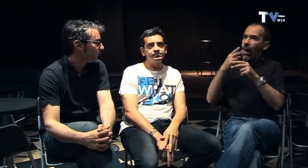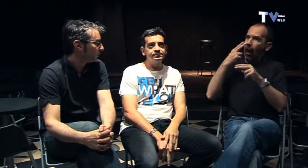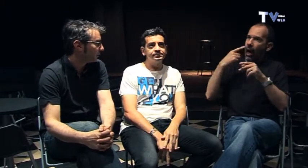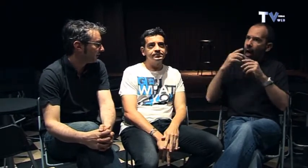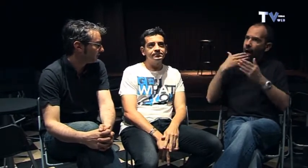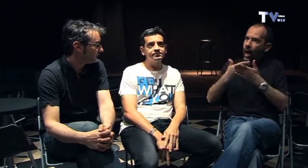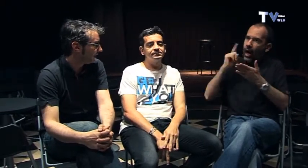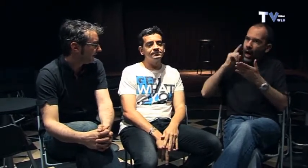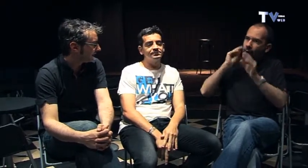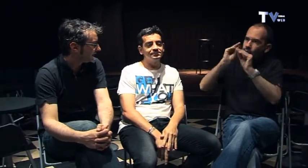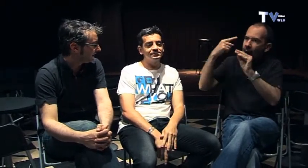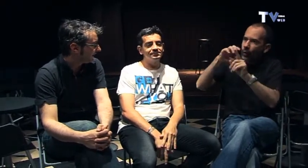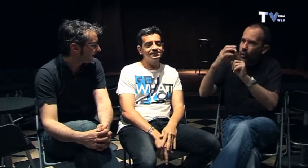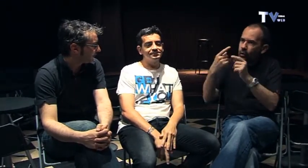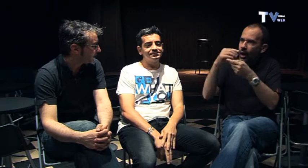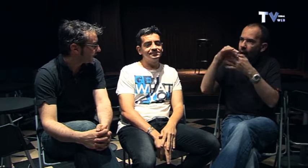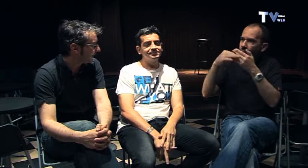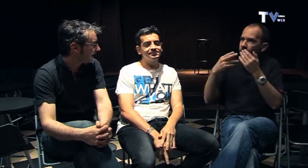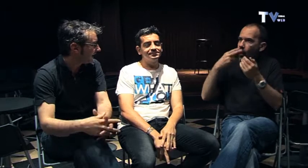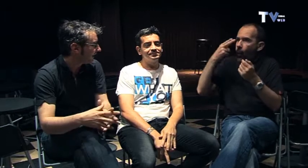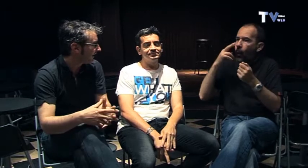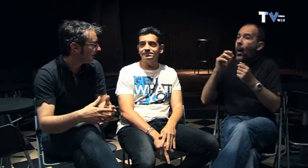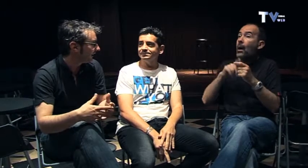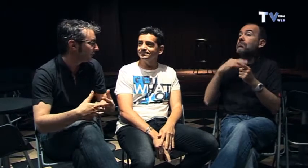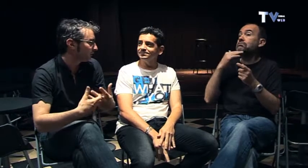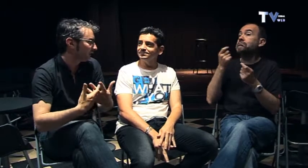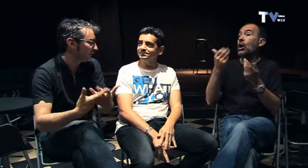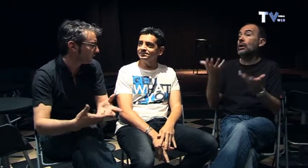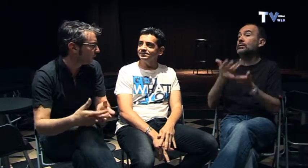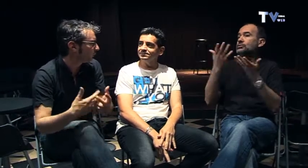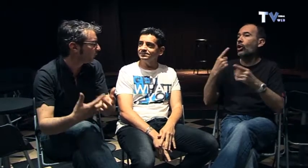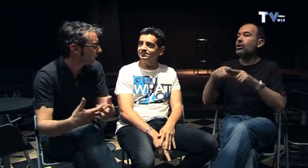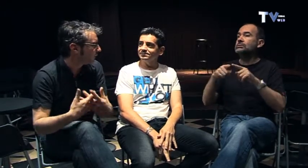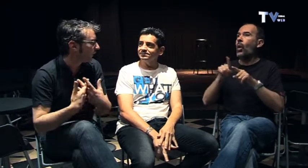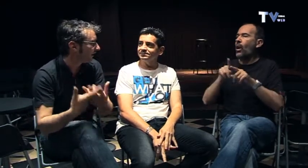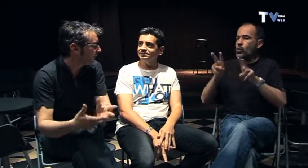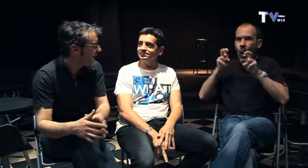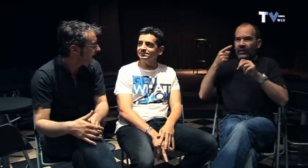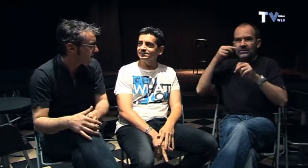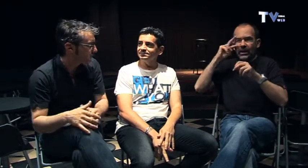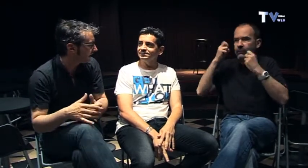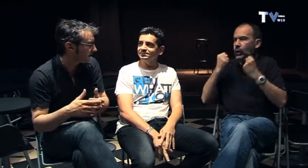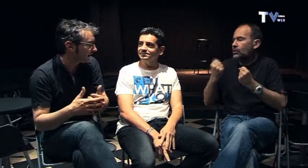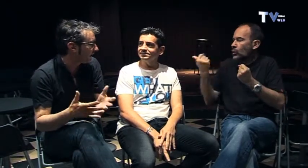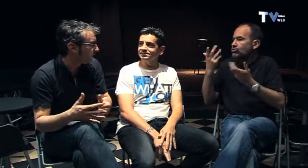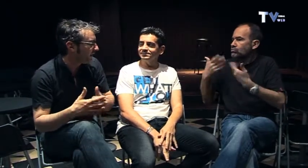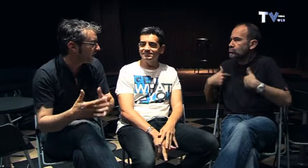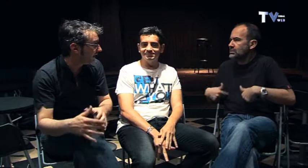vuestro proceso si has visto que las personas sordas su su colectivo es muy extraño muy diferente